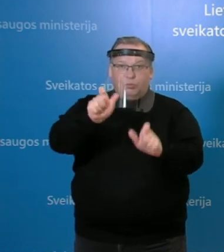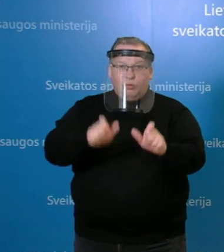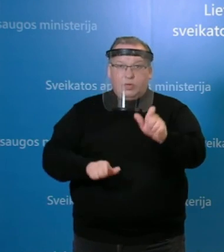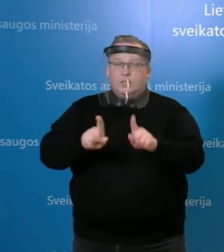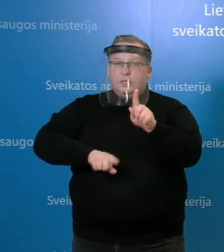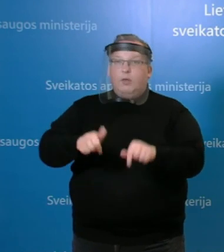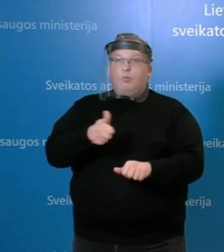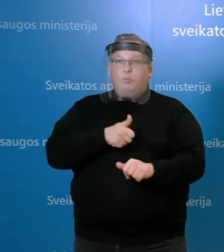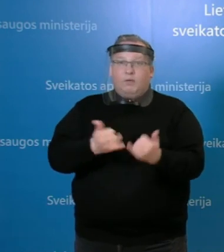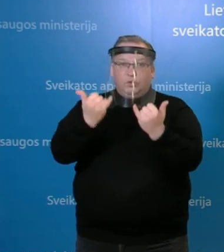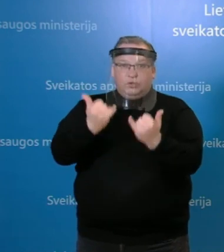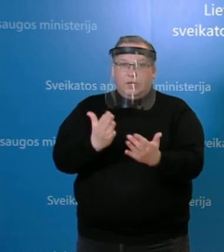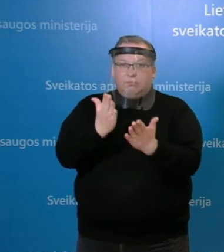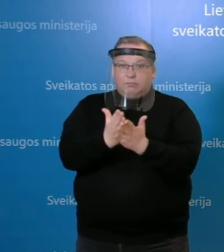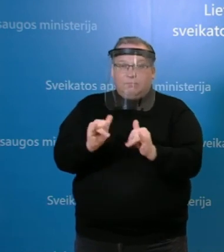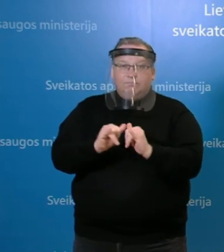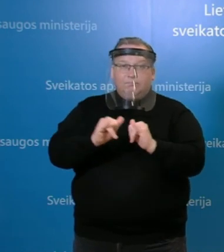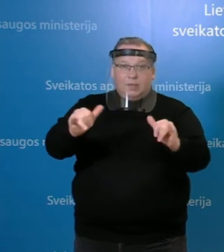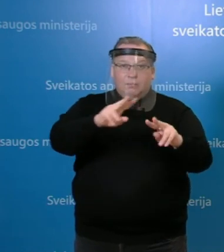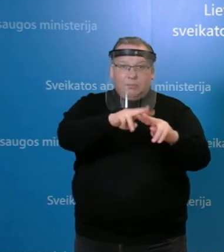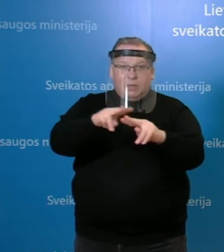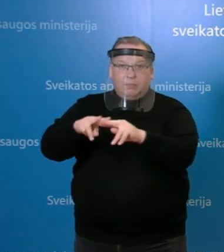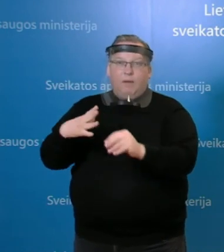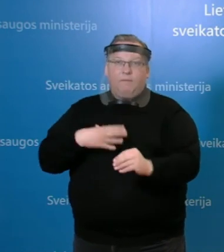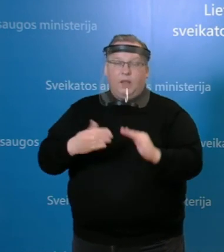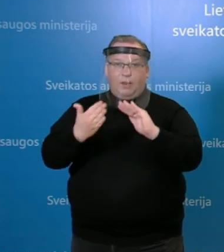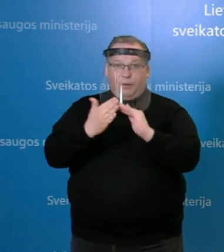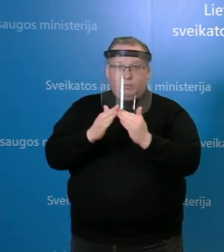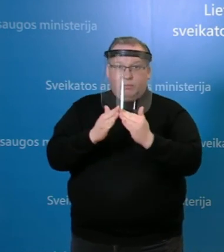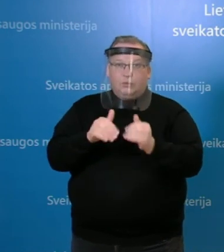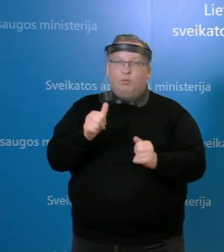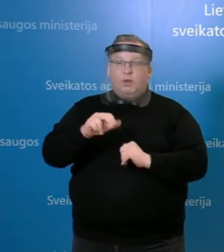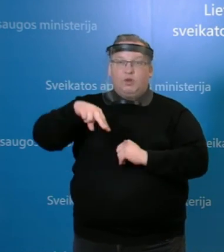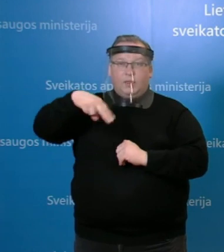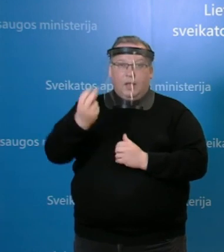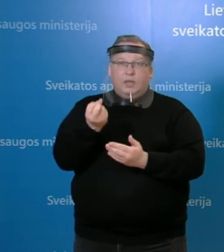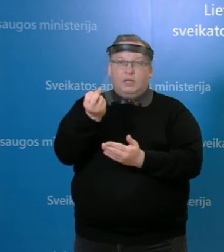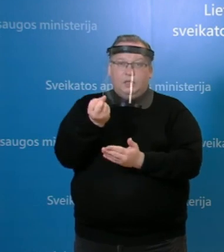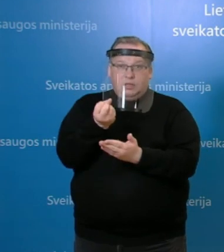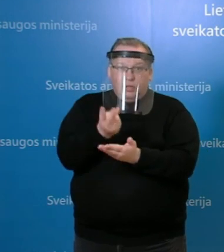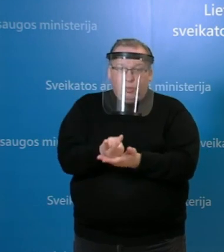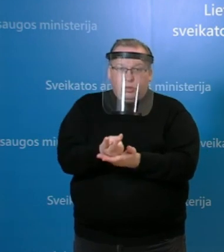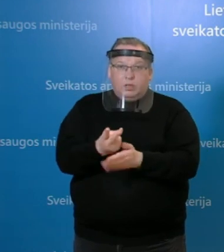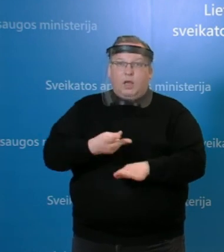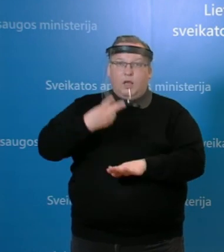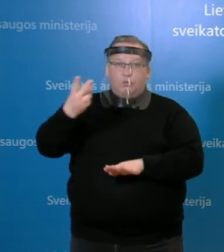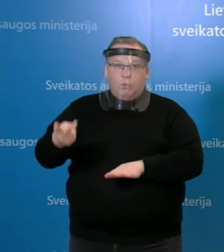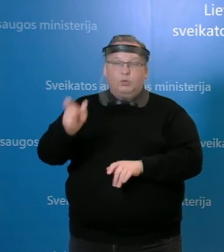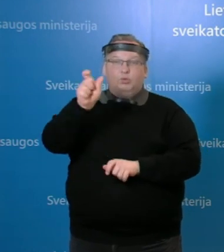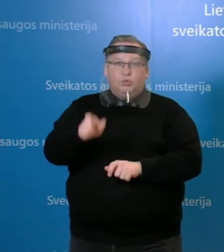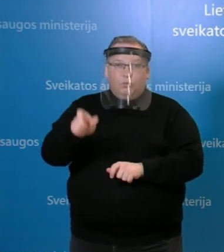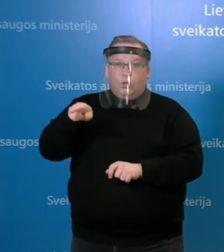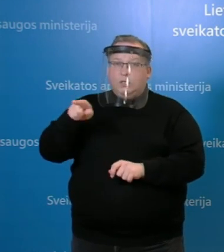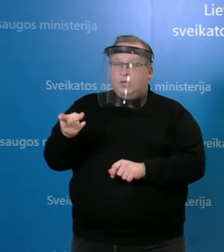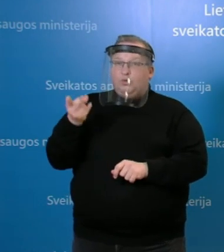šiuo metu plintantis protrukį Vilniaus miesto, pavyzdžiui, klinikinėje ligoninėje hospitalizuoti pacientai, tai reiškia, kad tas